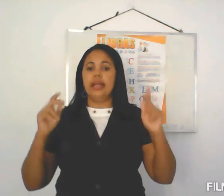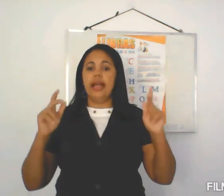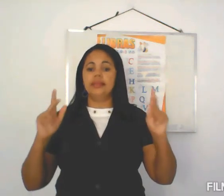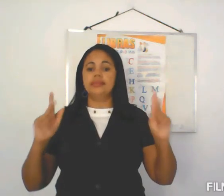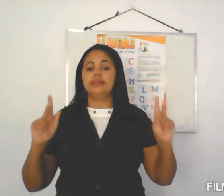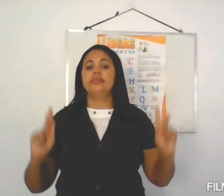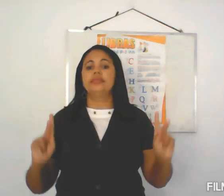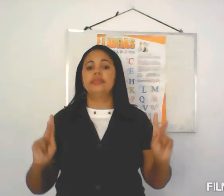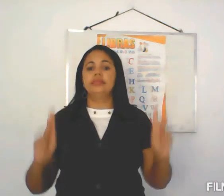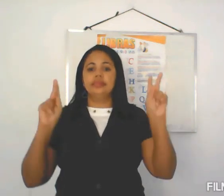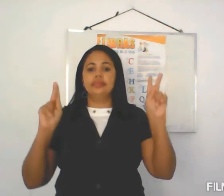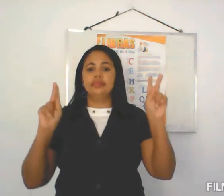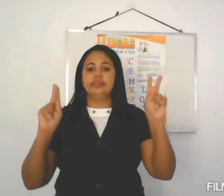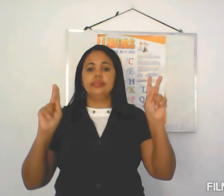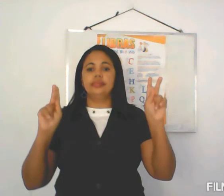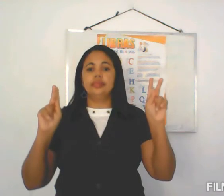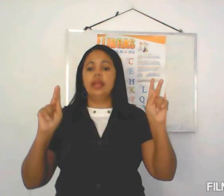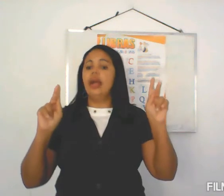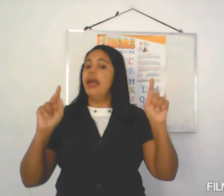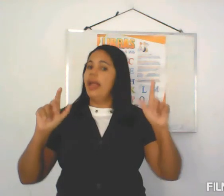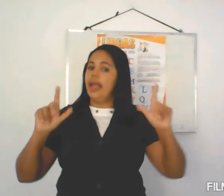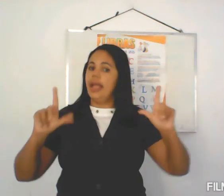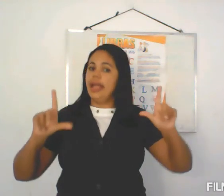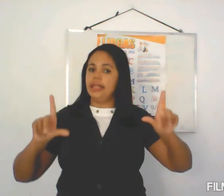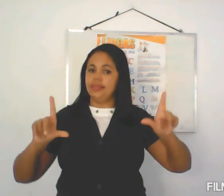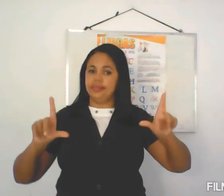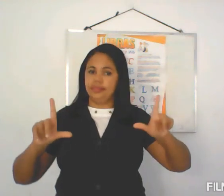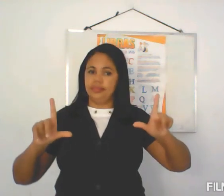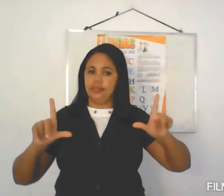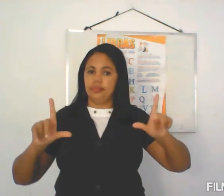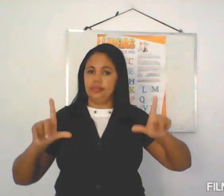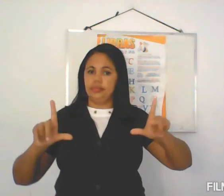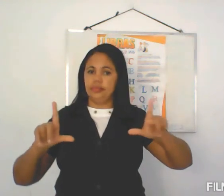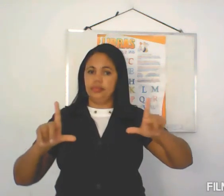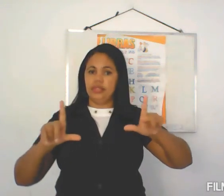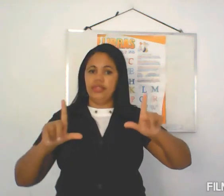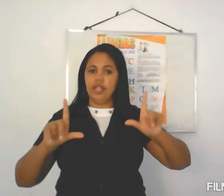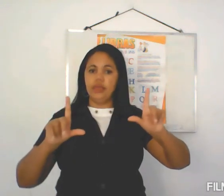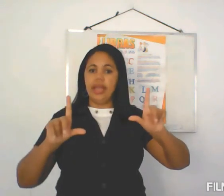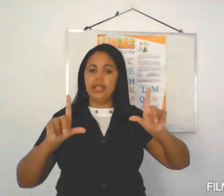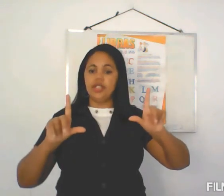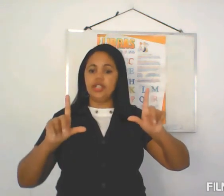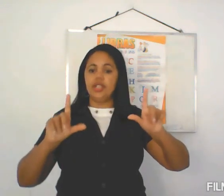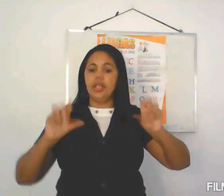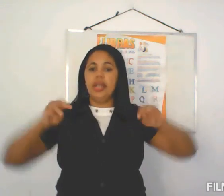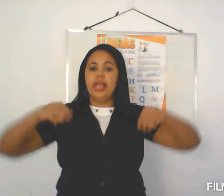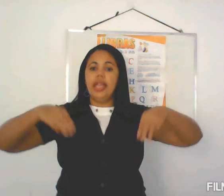L L Tá vendo aí o L, gente? M